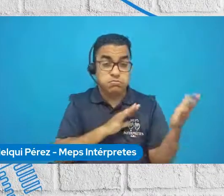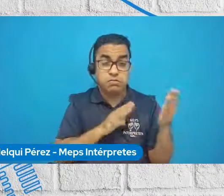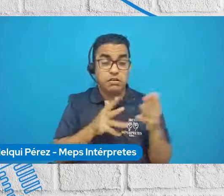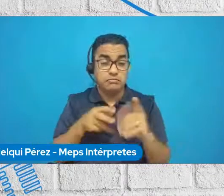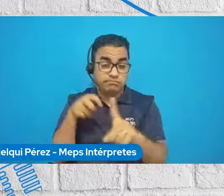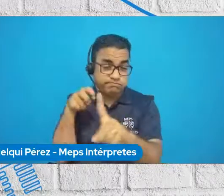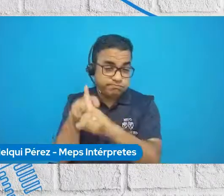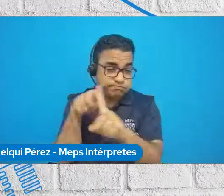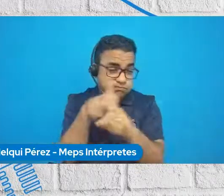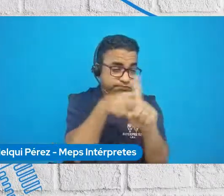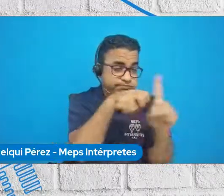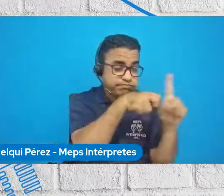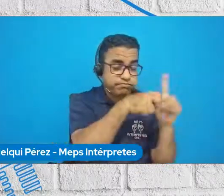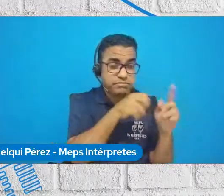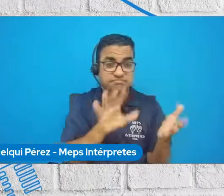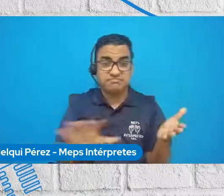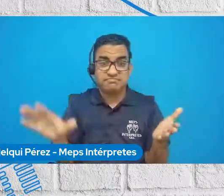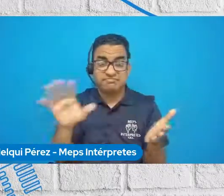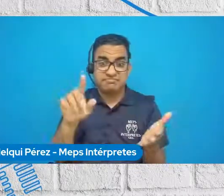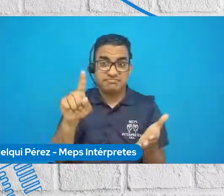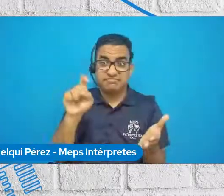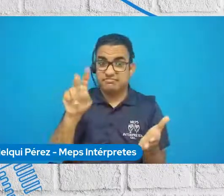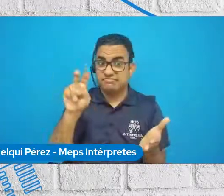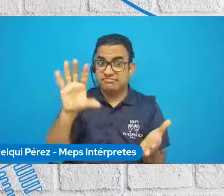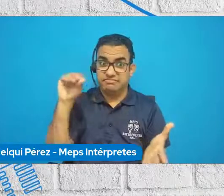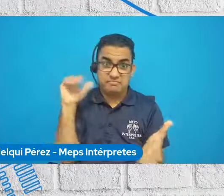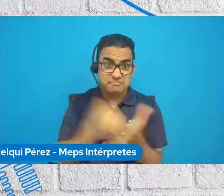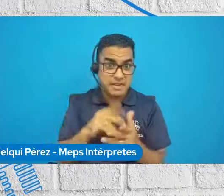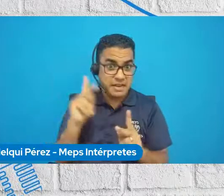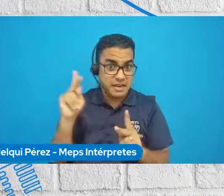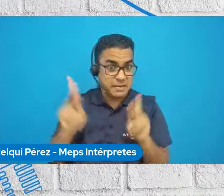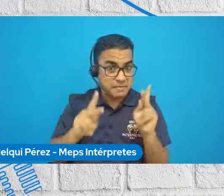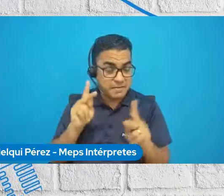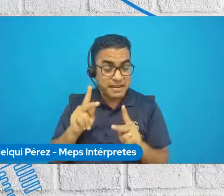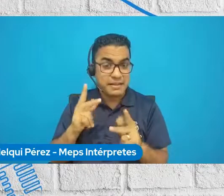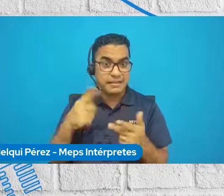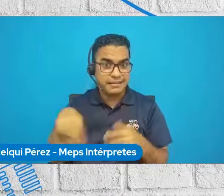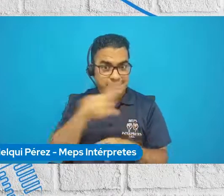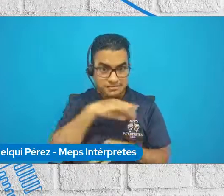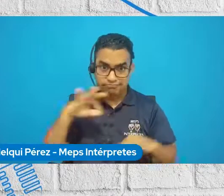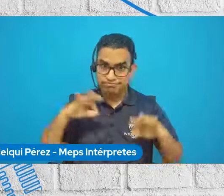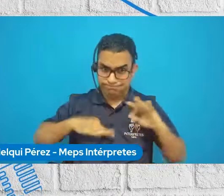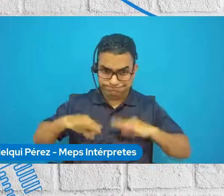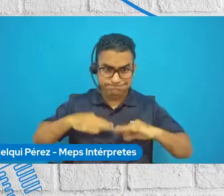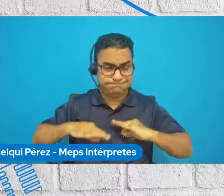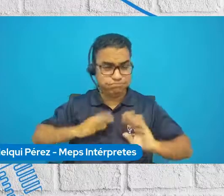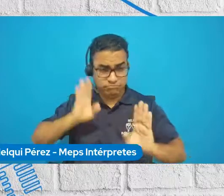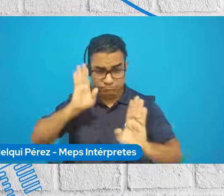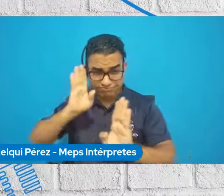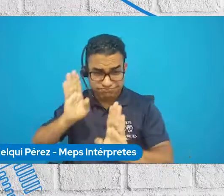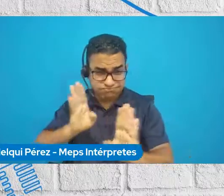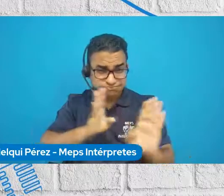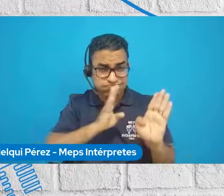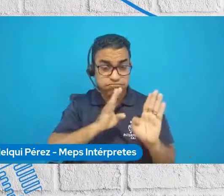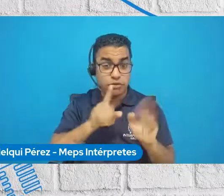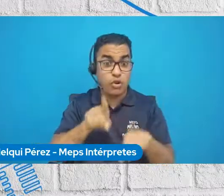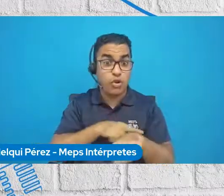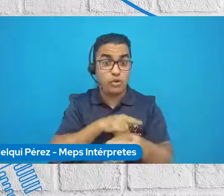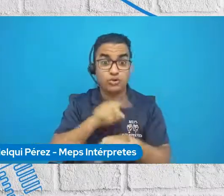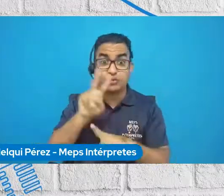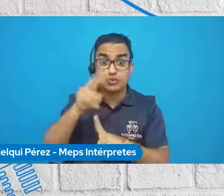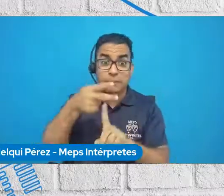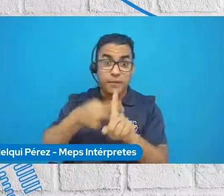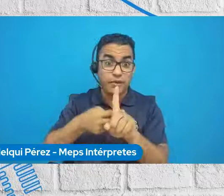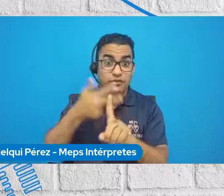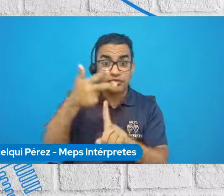250.000 beneficiarios. En esta iniciativa duró cerca de dos, tres meses y gracias a ello